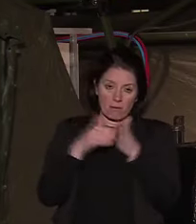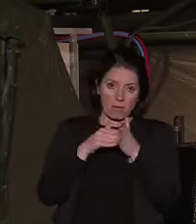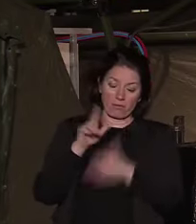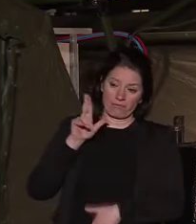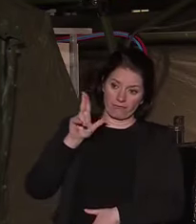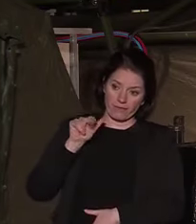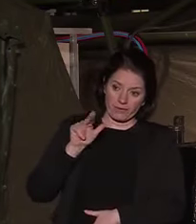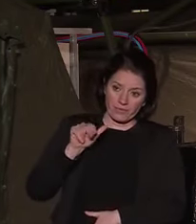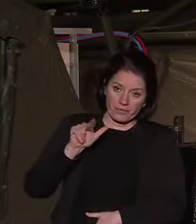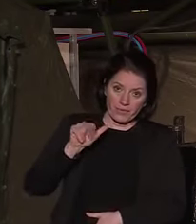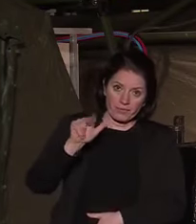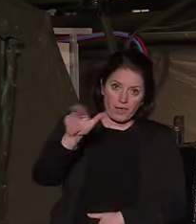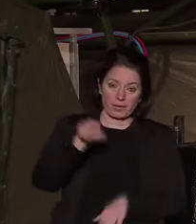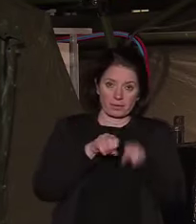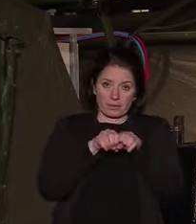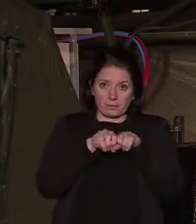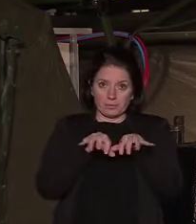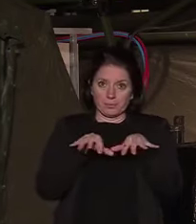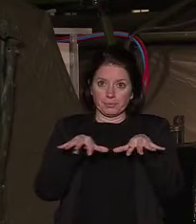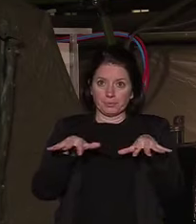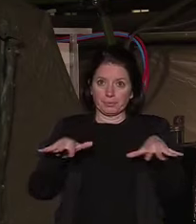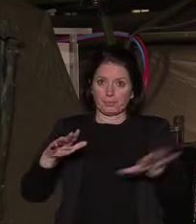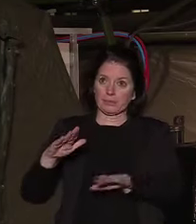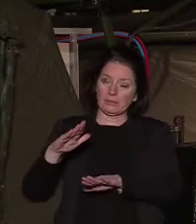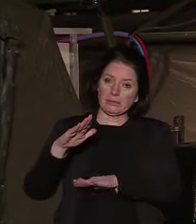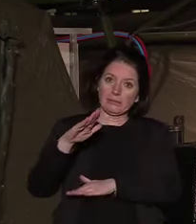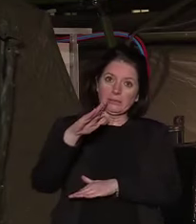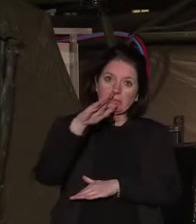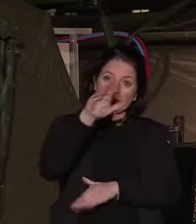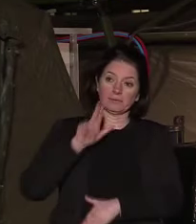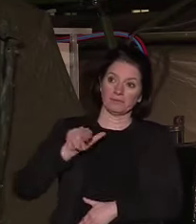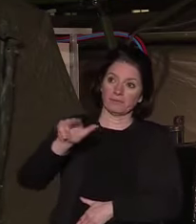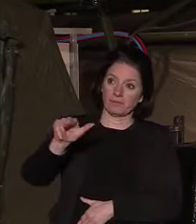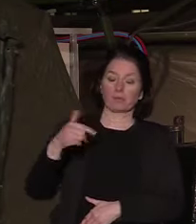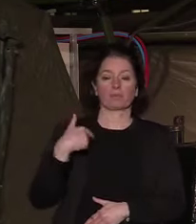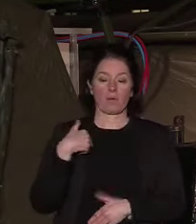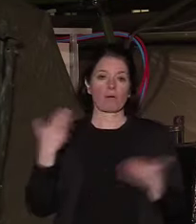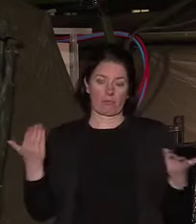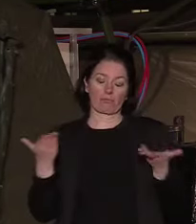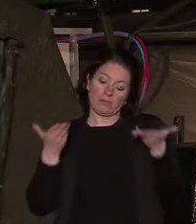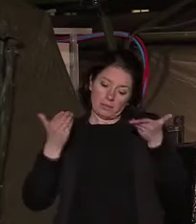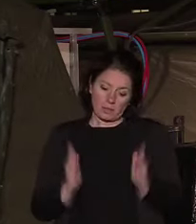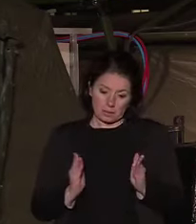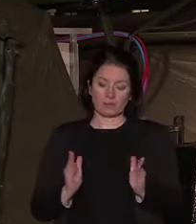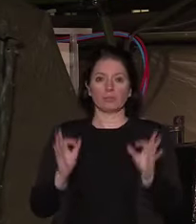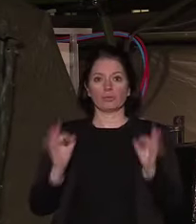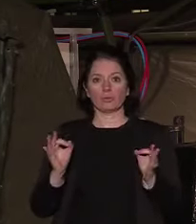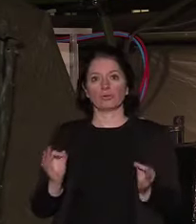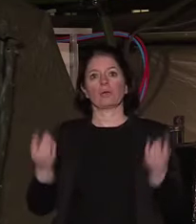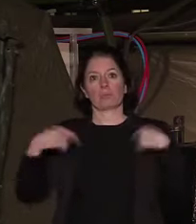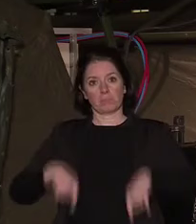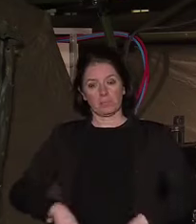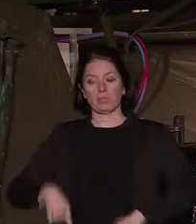ce pic de l'épidémie qui est devant nous, j'ai décidé, sur proposition de la ministre